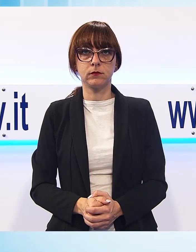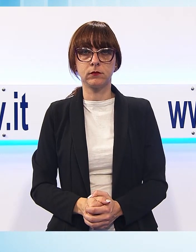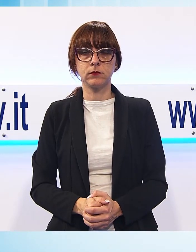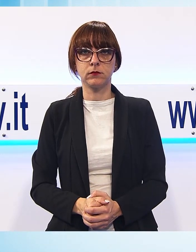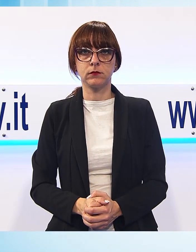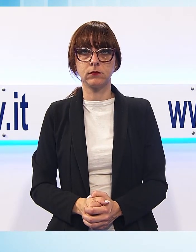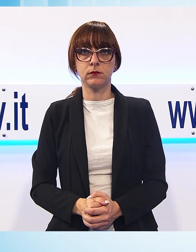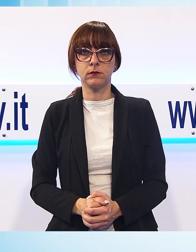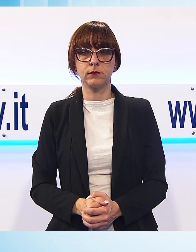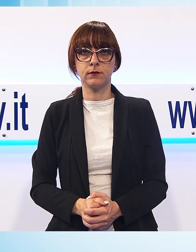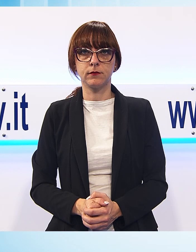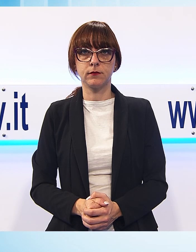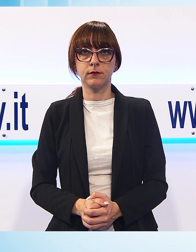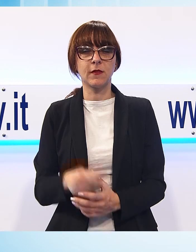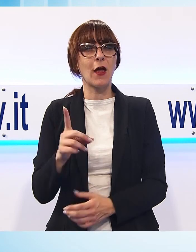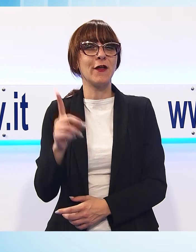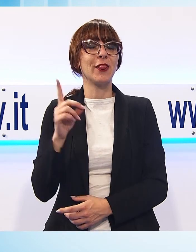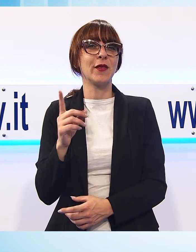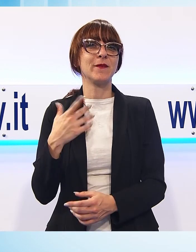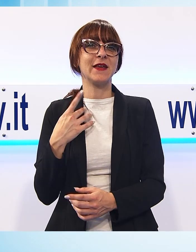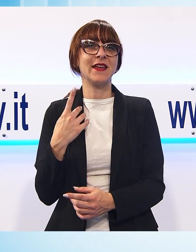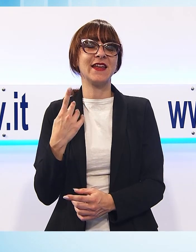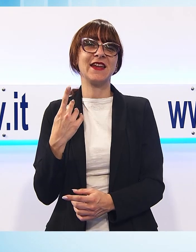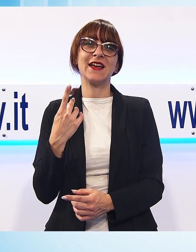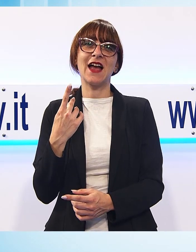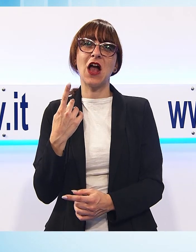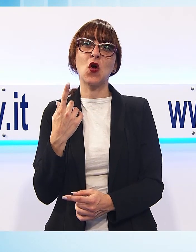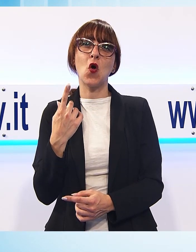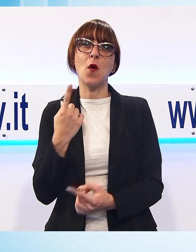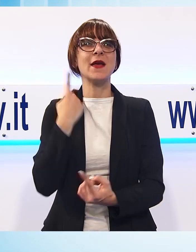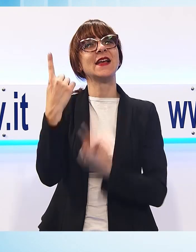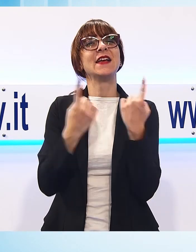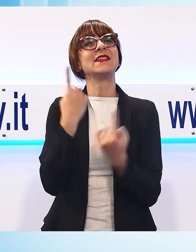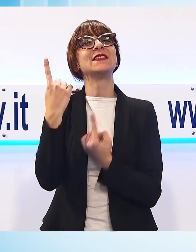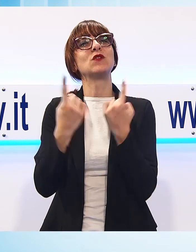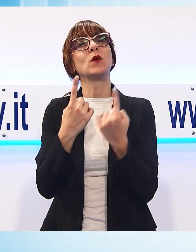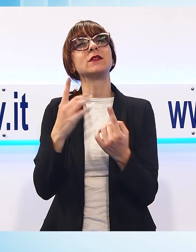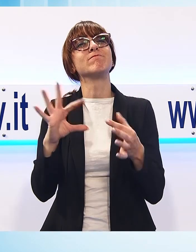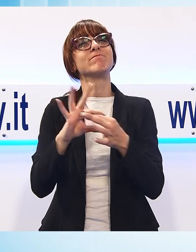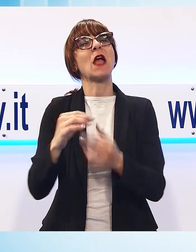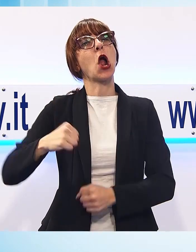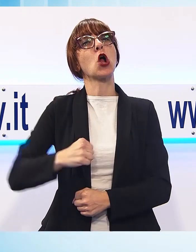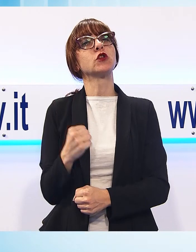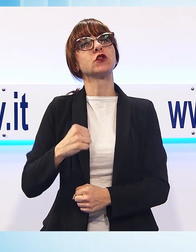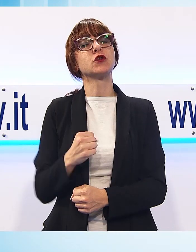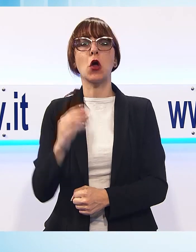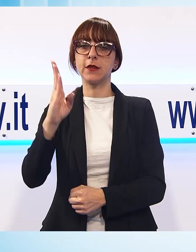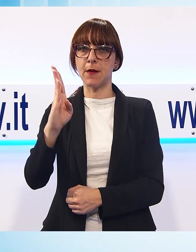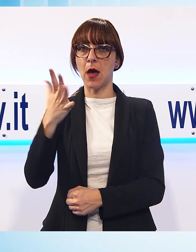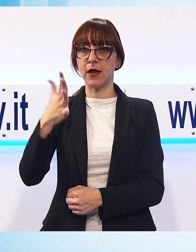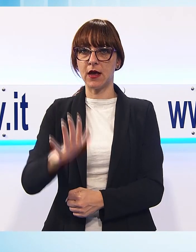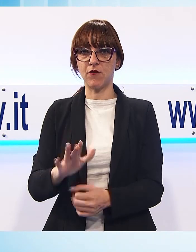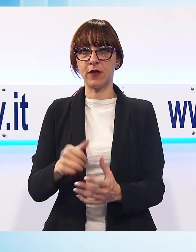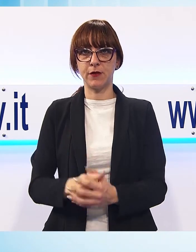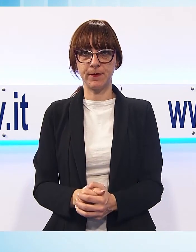Una domenica dal clima britannico e non poteva essere diversamente ha chiuso la settimana scozzese a Barga. Luca